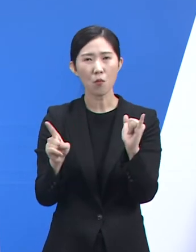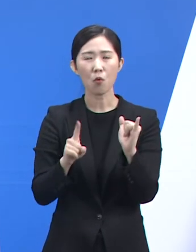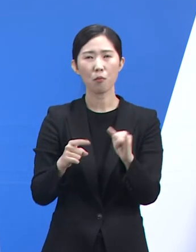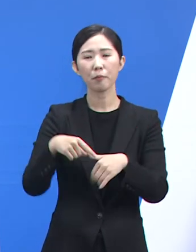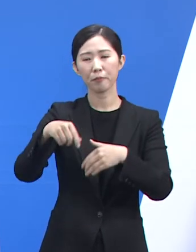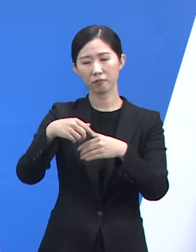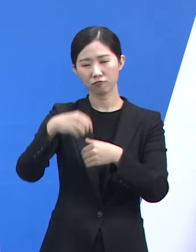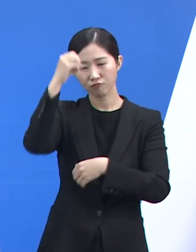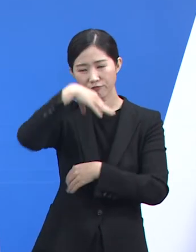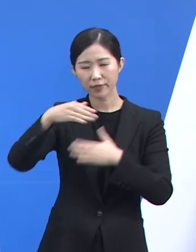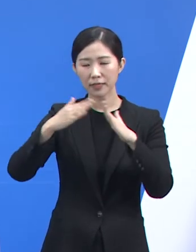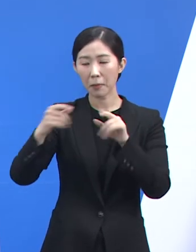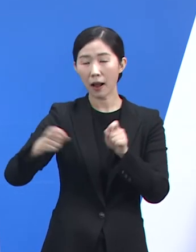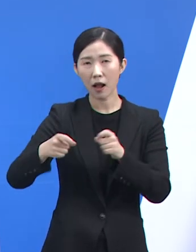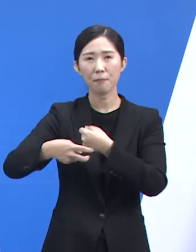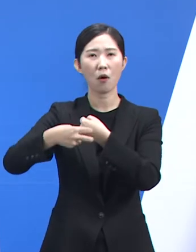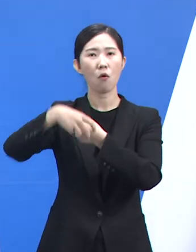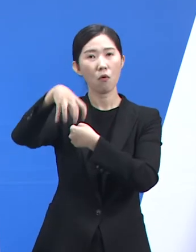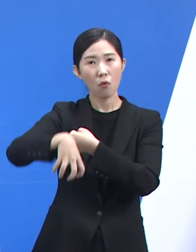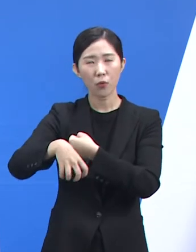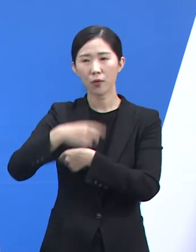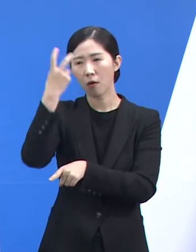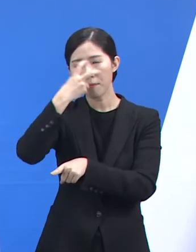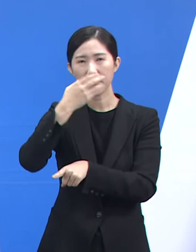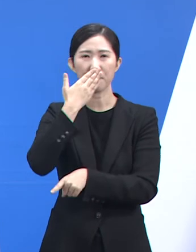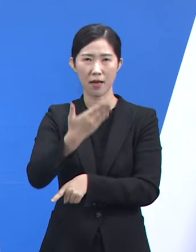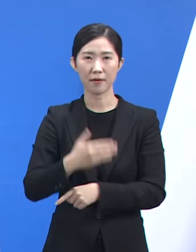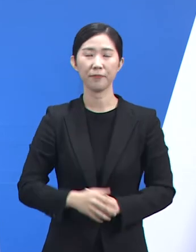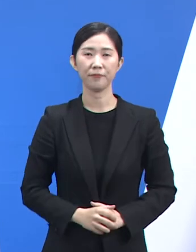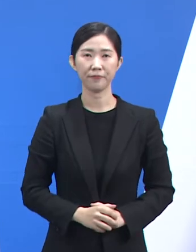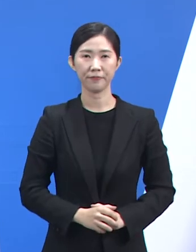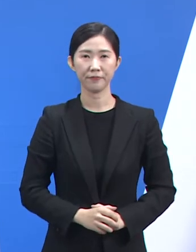전화상담처방으로 관리할 예정입니다.